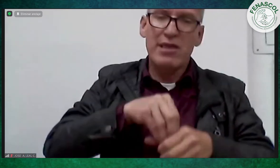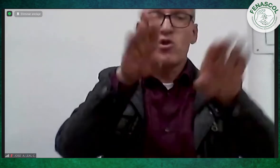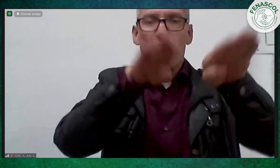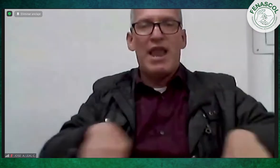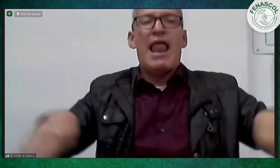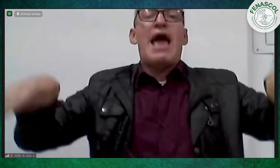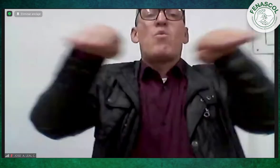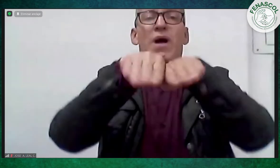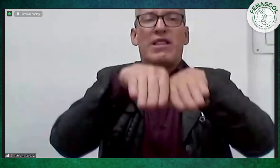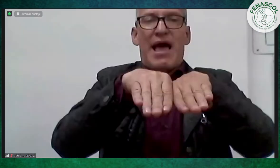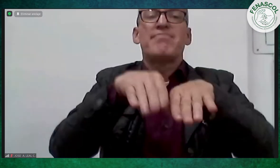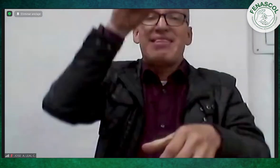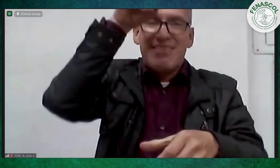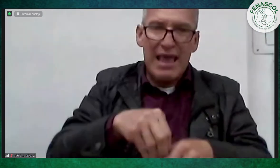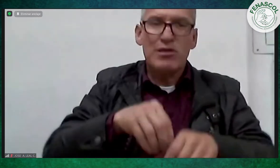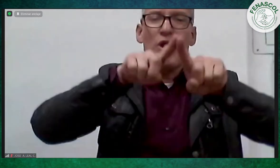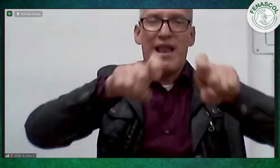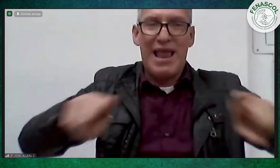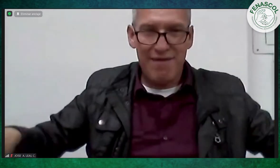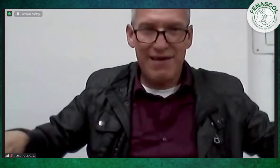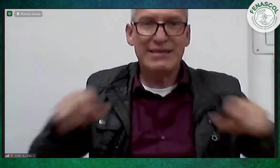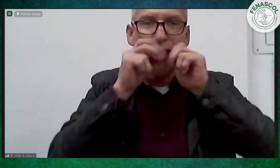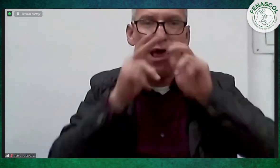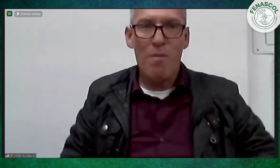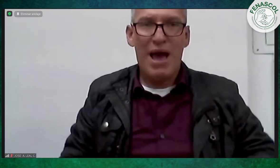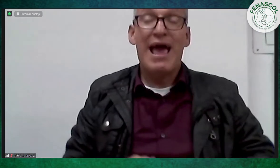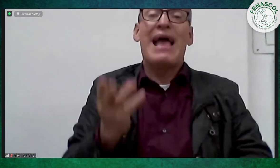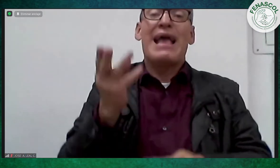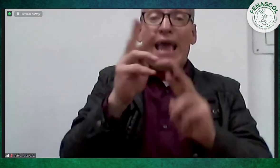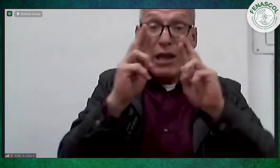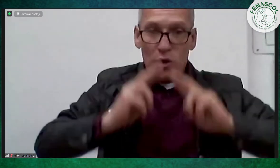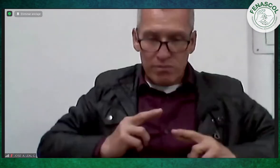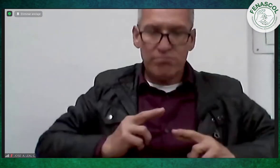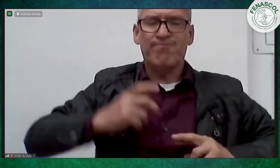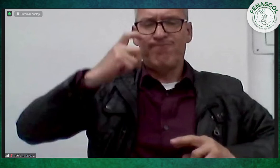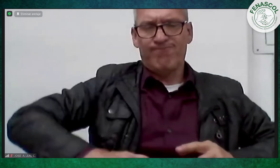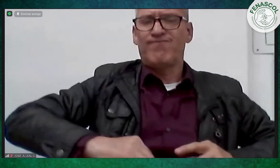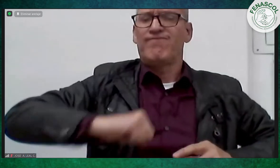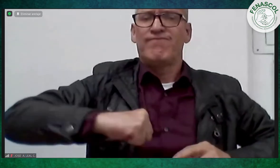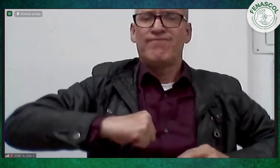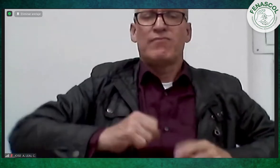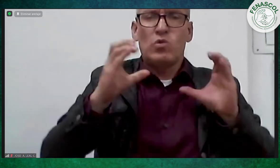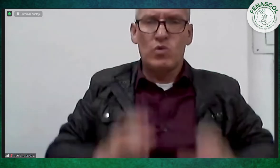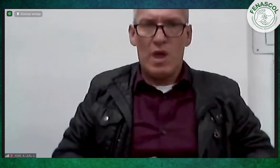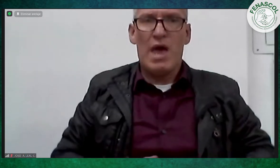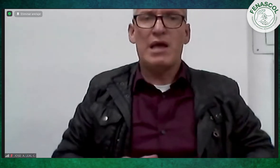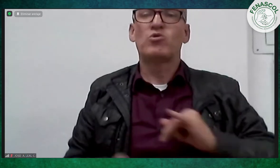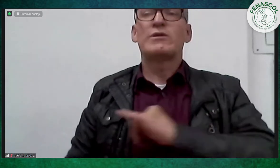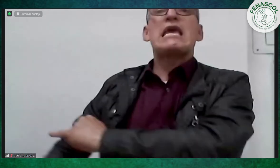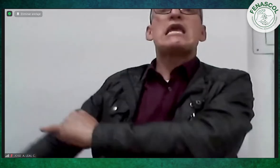sordas dentro de la diversidad humana, se nos reconozca como sujetos de derechos, como ciudadanos al igual que